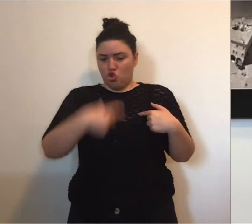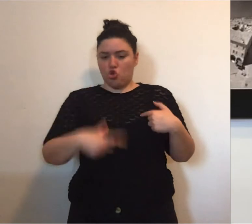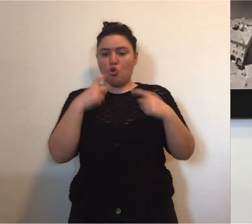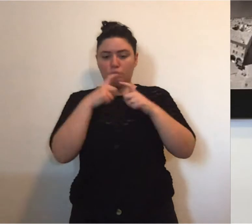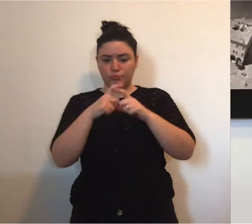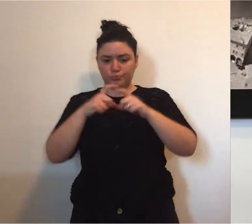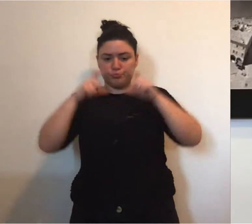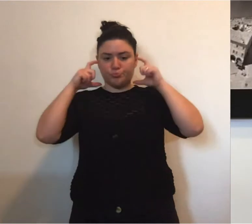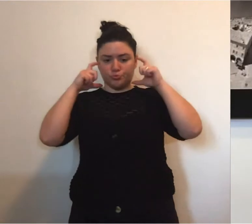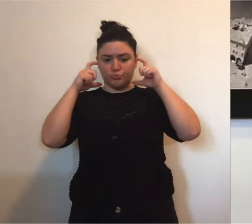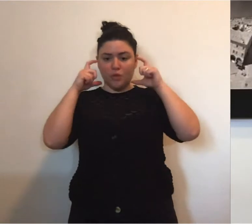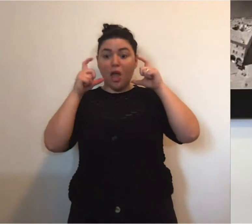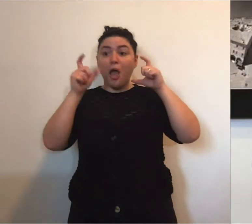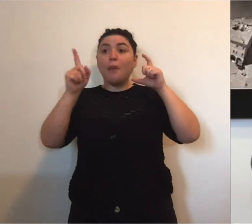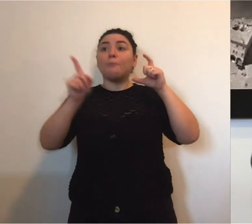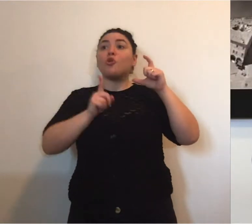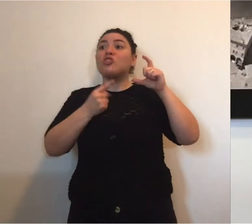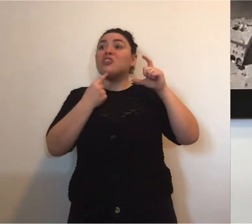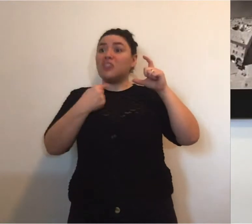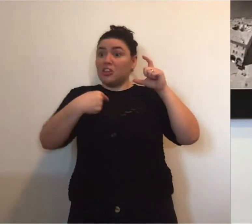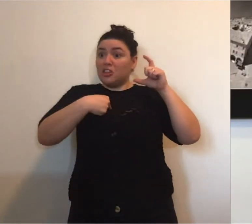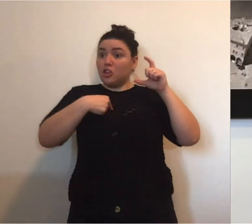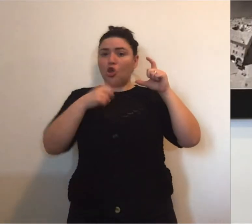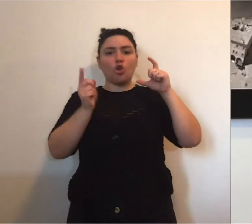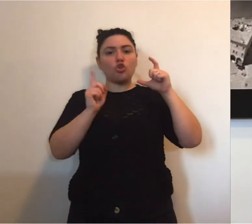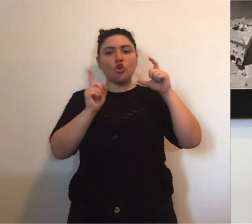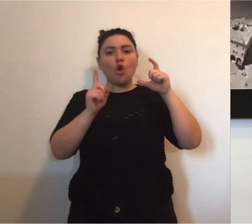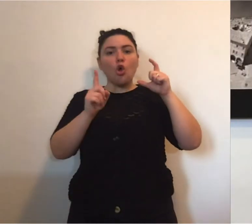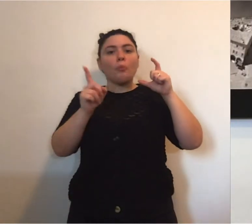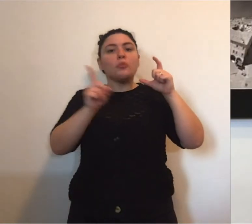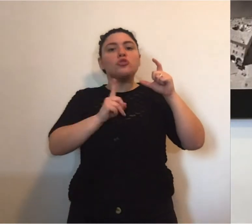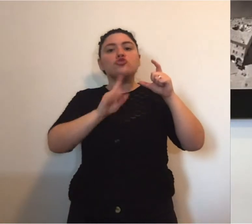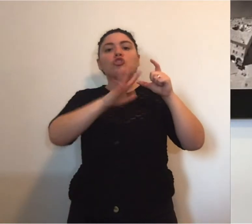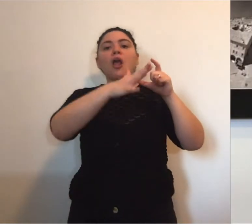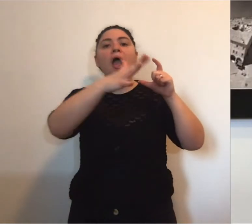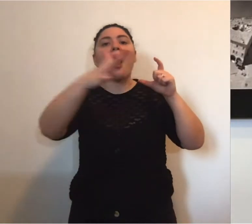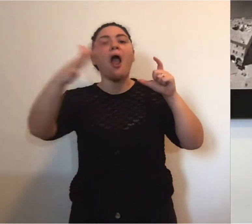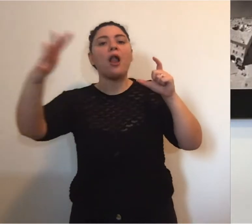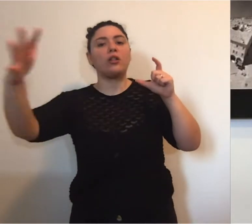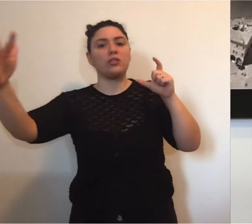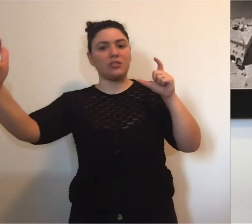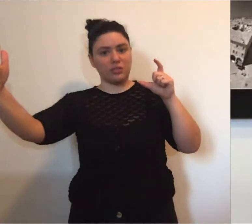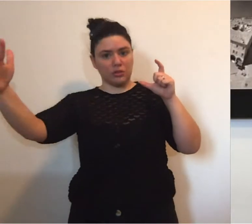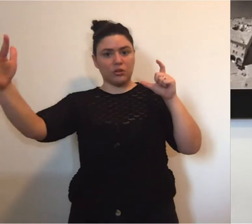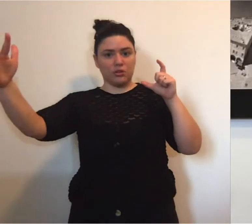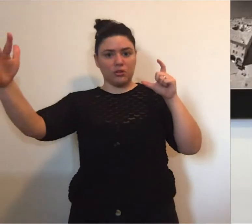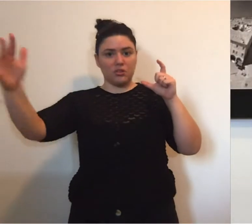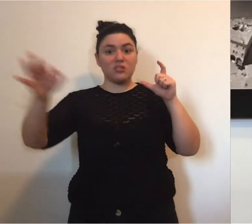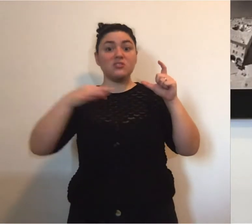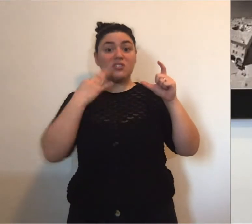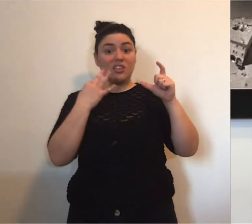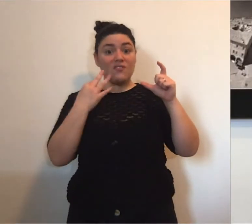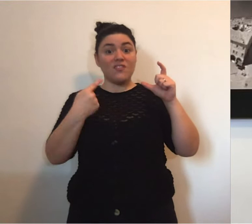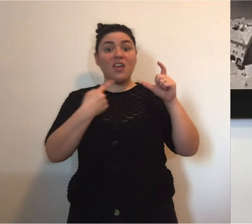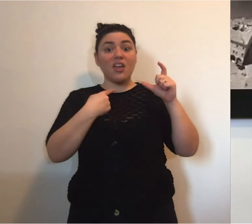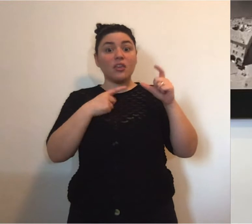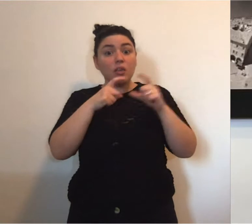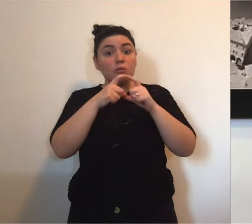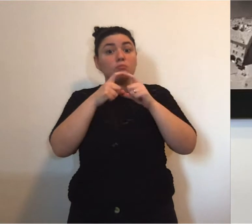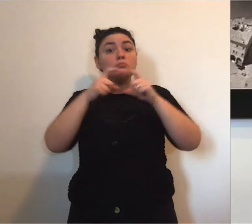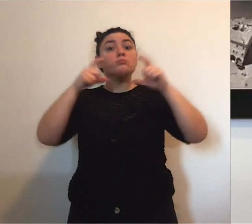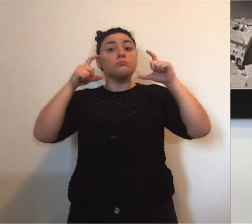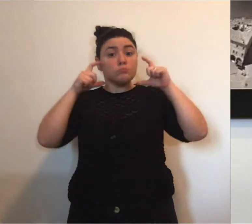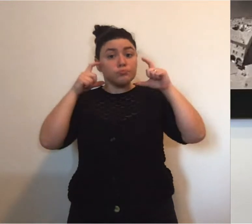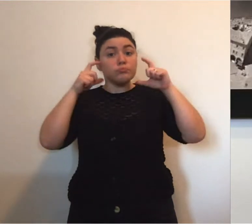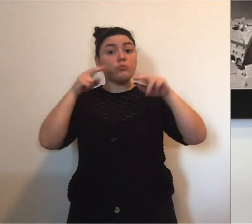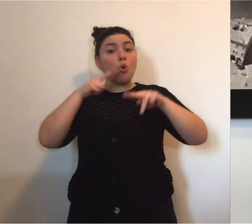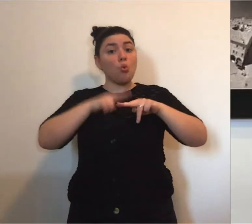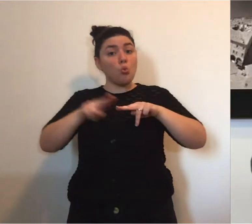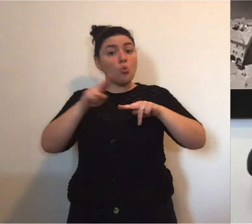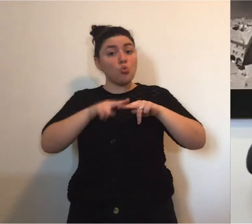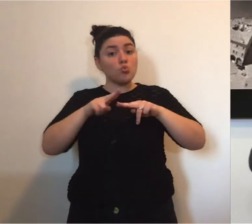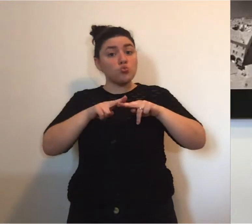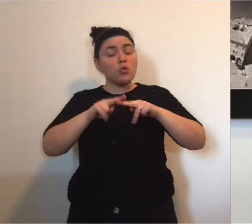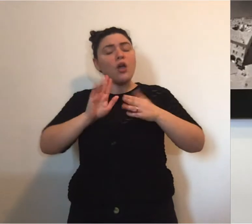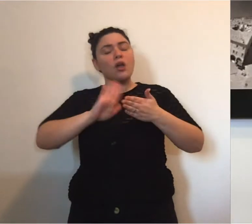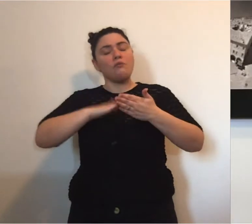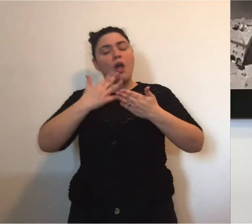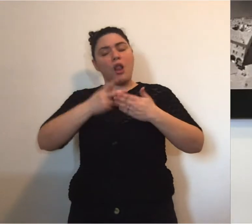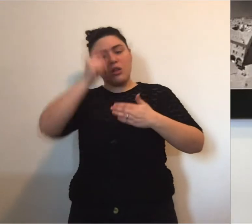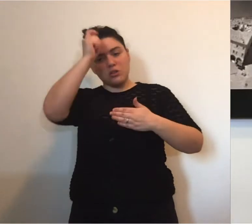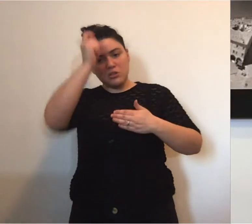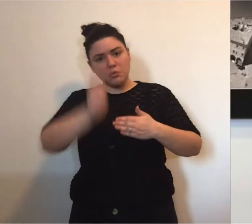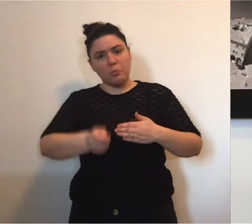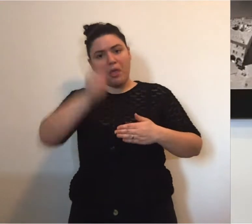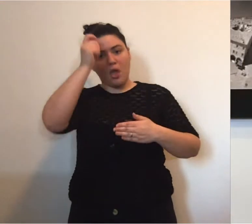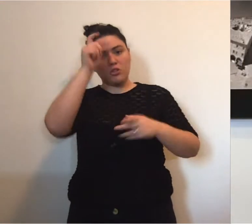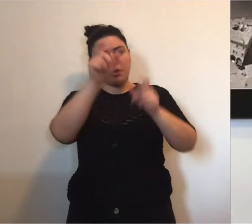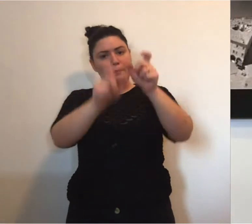chi la indossa, ma proteggere gli altri rispetto a chi la indossa. Quindi indossarla è un segno di rispetto nei